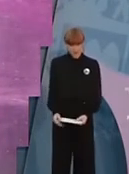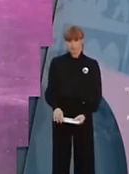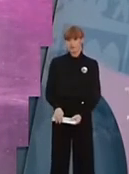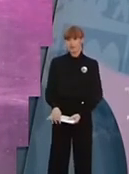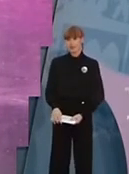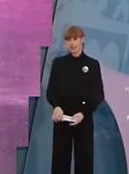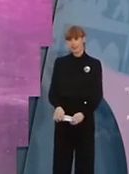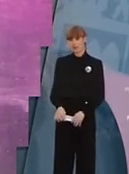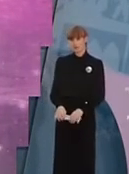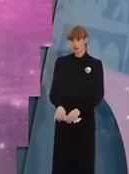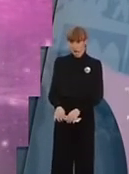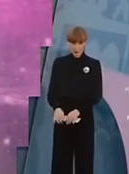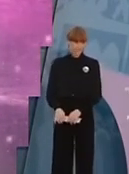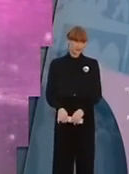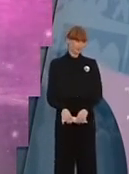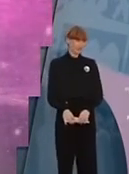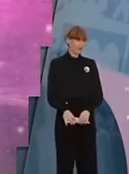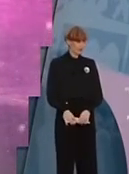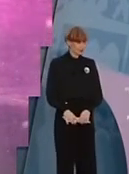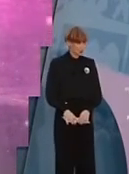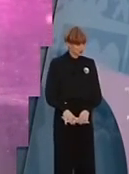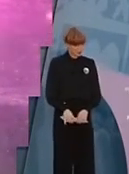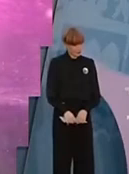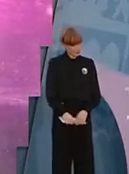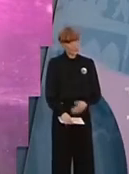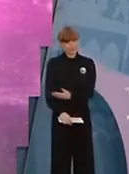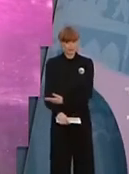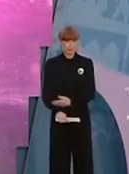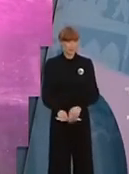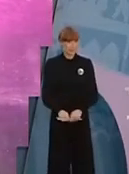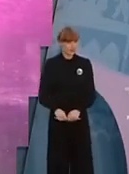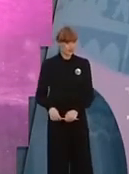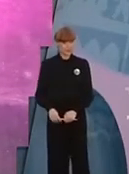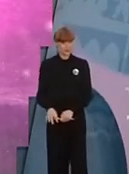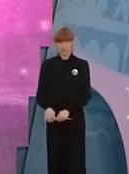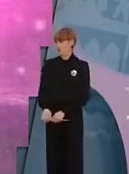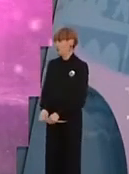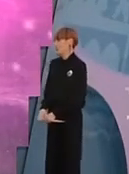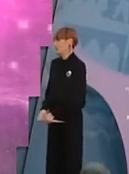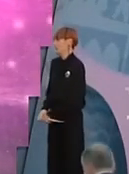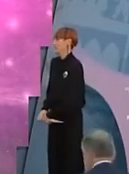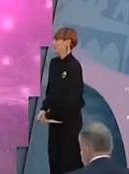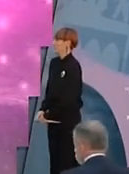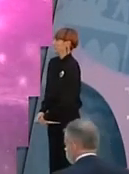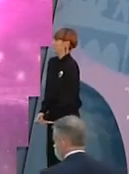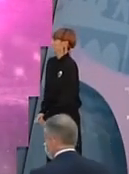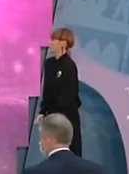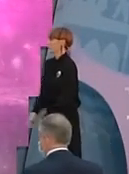jauna, Berdintasun, Zailburua, Emakundeko Zuzendaria Olzara, gomidatuna izatu usted